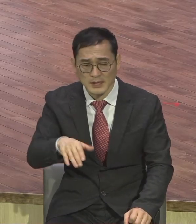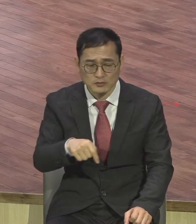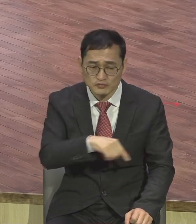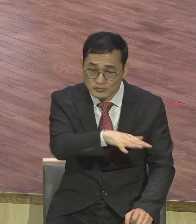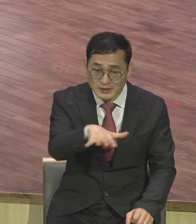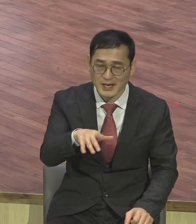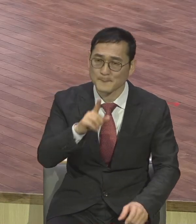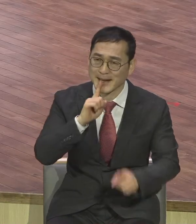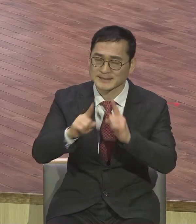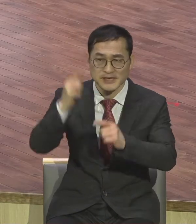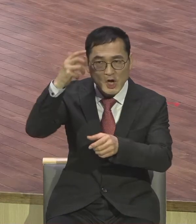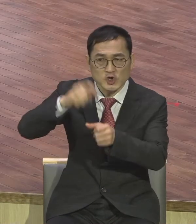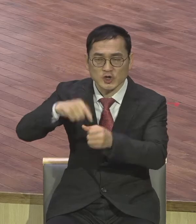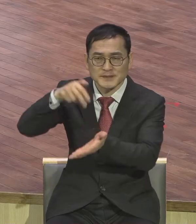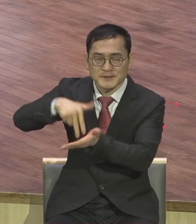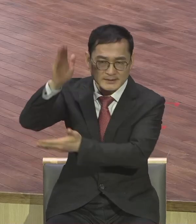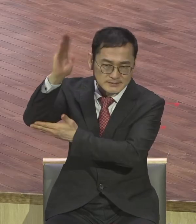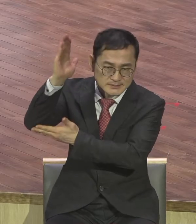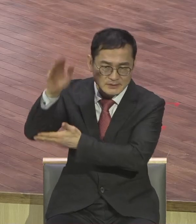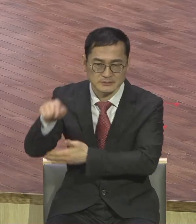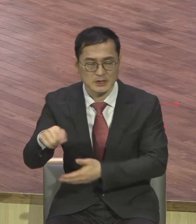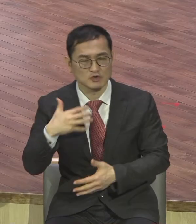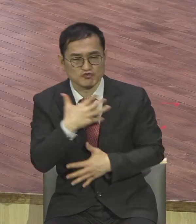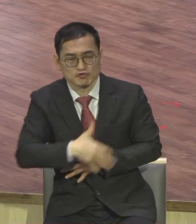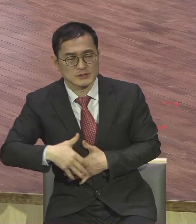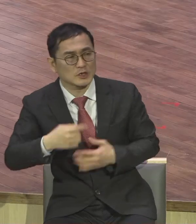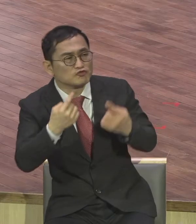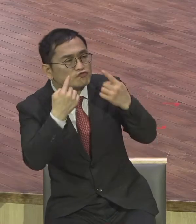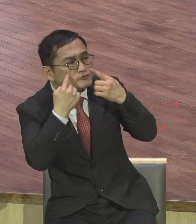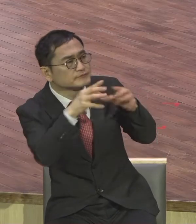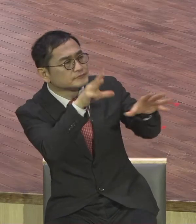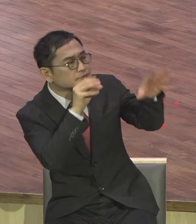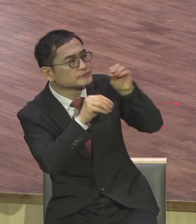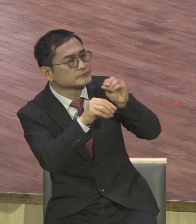기준이라 새로운 인생이라 종교라 그게 불신자와 똑같지요